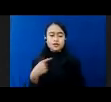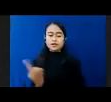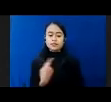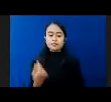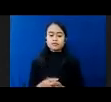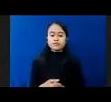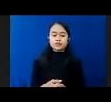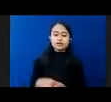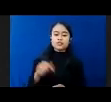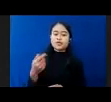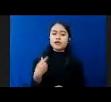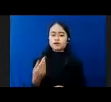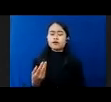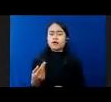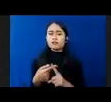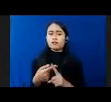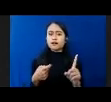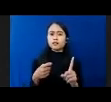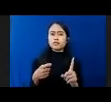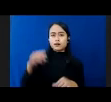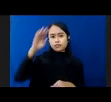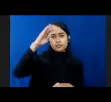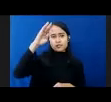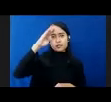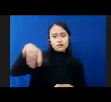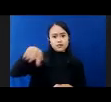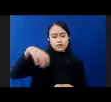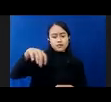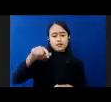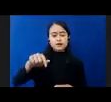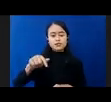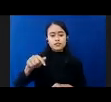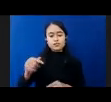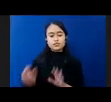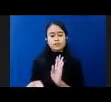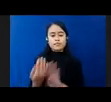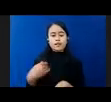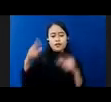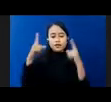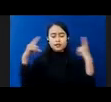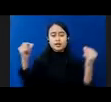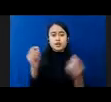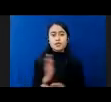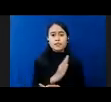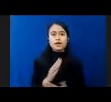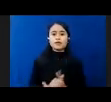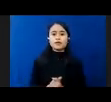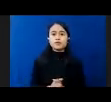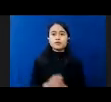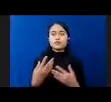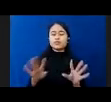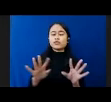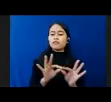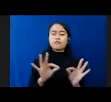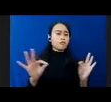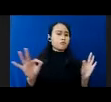Lagi Dari Polda Dan Anak-anaknya Kembali Dari Jawa Barat Jadi Sudah Jauh Sekali Tempatnya